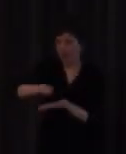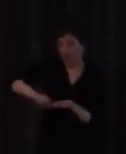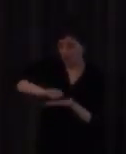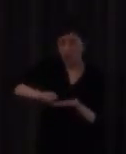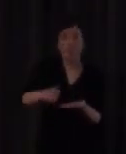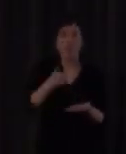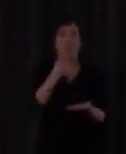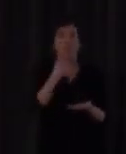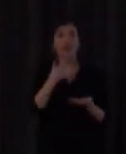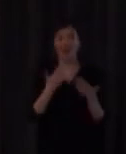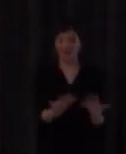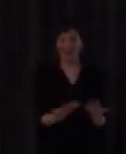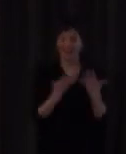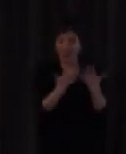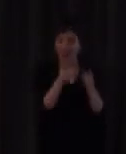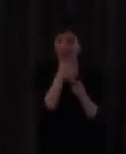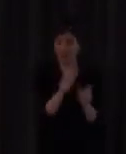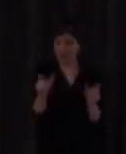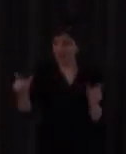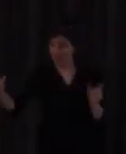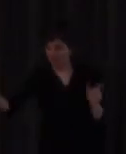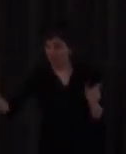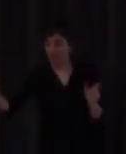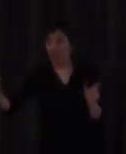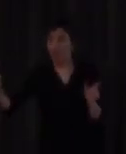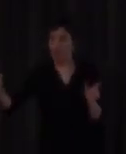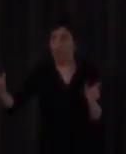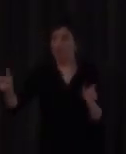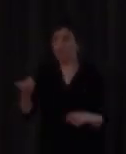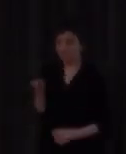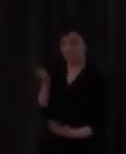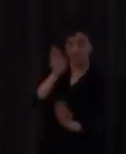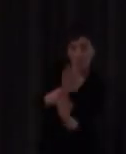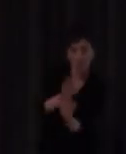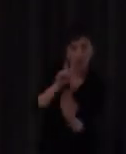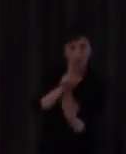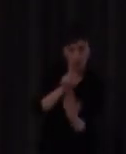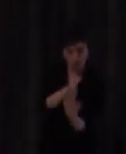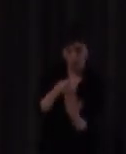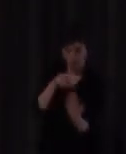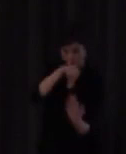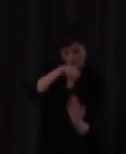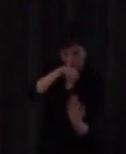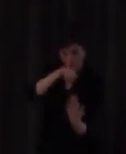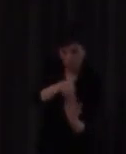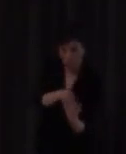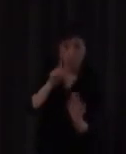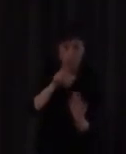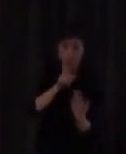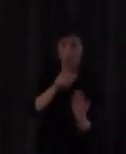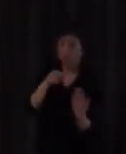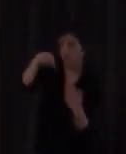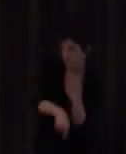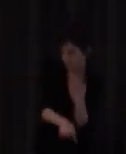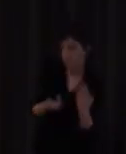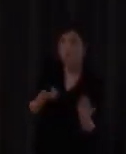diez palabras emitidas delante de una persona sorda con una sordera severa